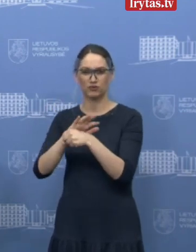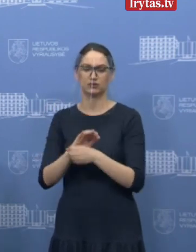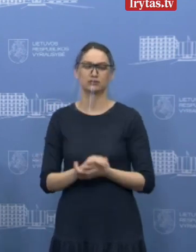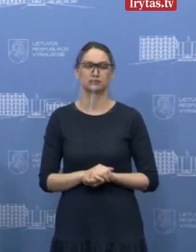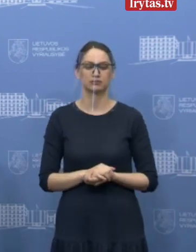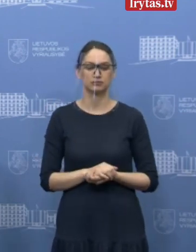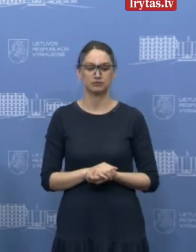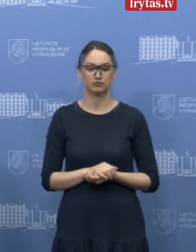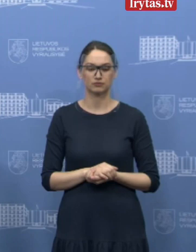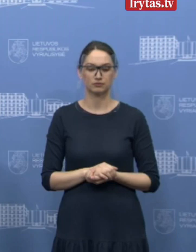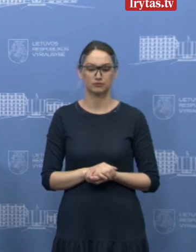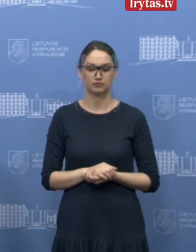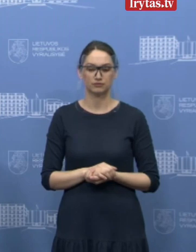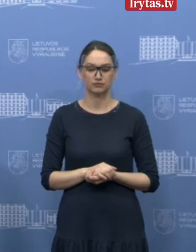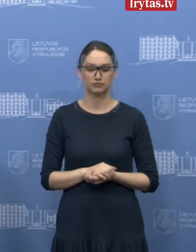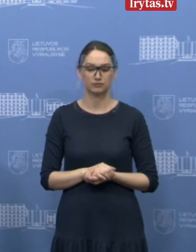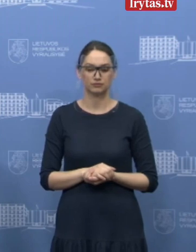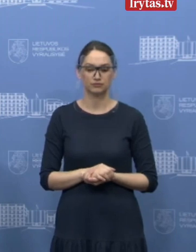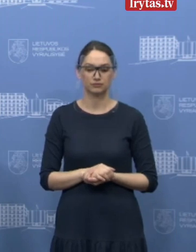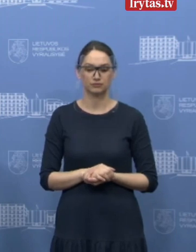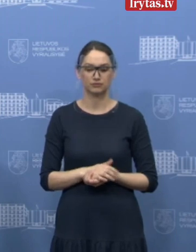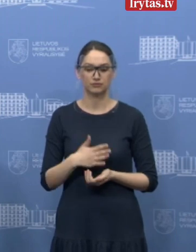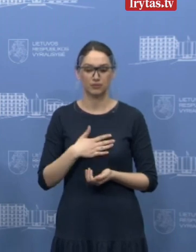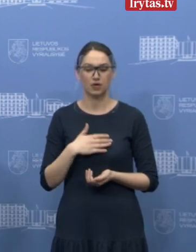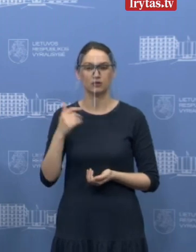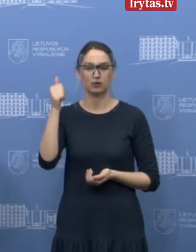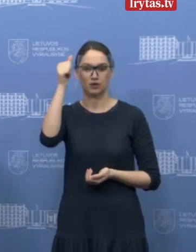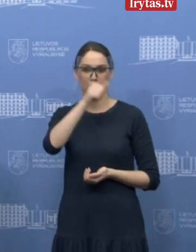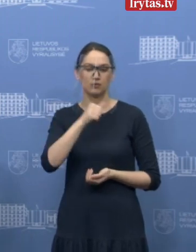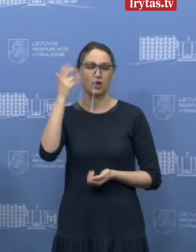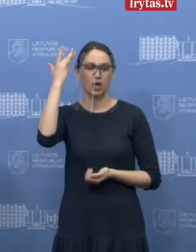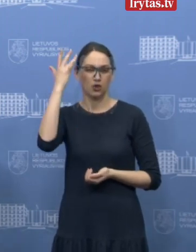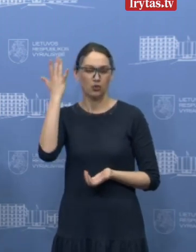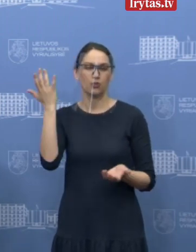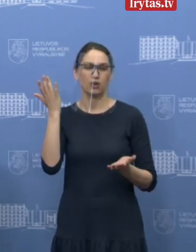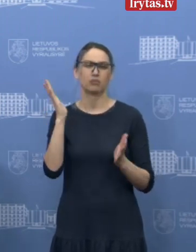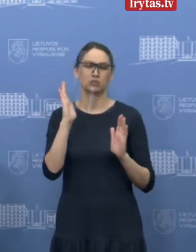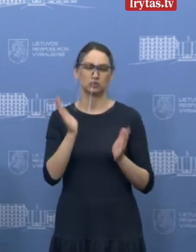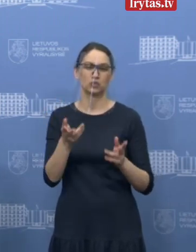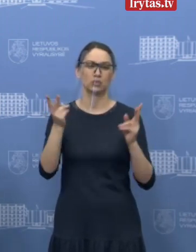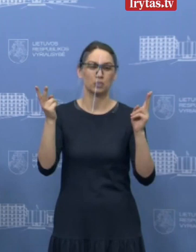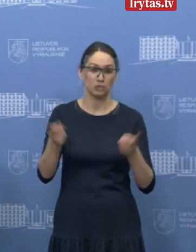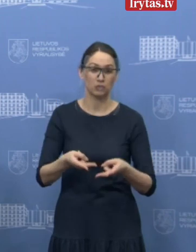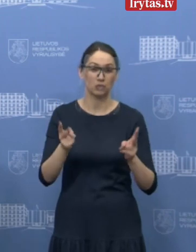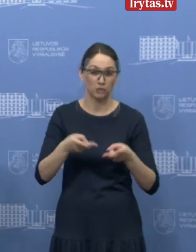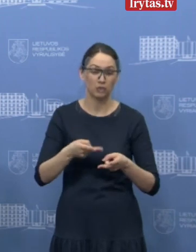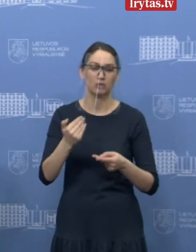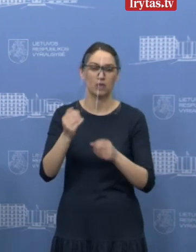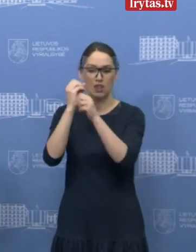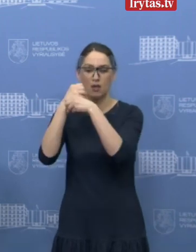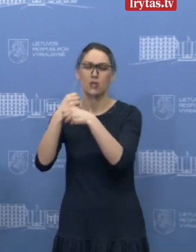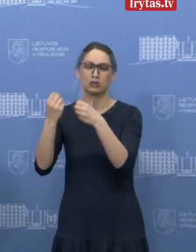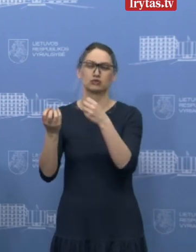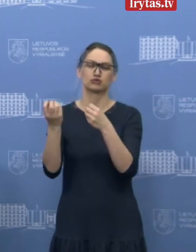Tai aš manau, kad tikrai tas poreikis, kuris bus plis, jisai bus maksimaliai